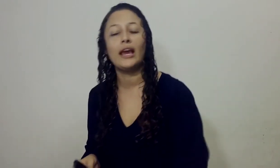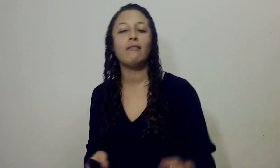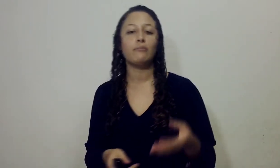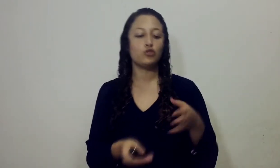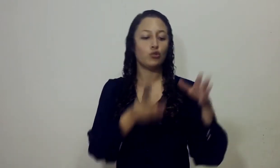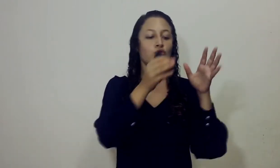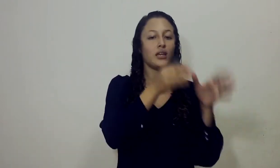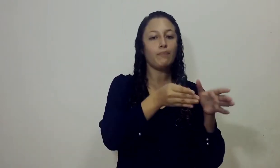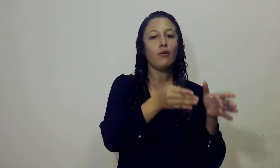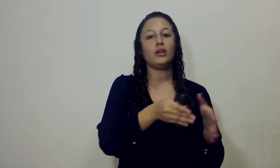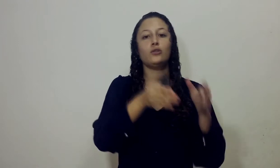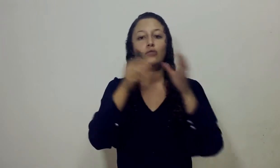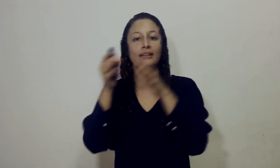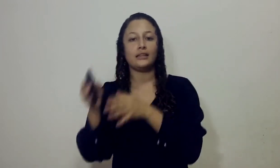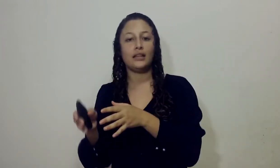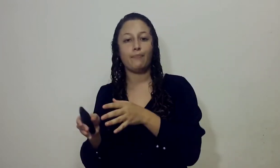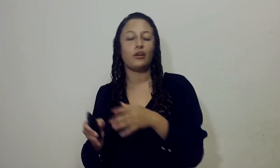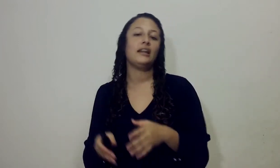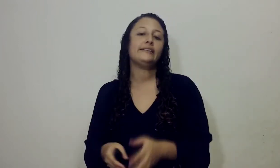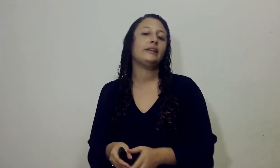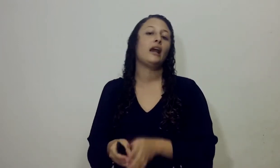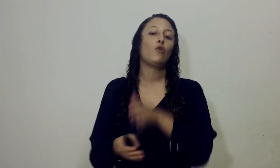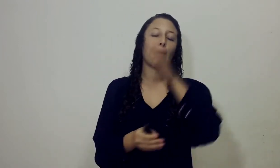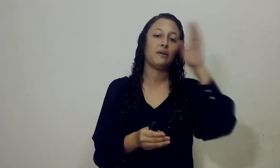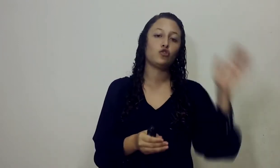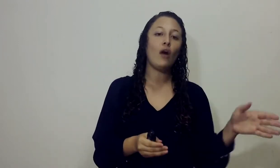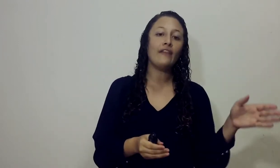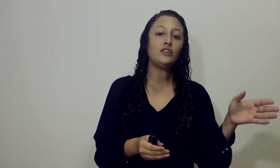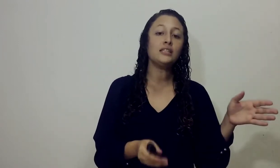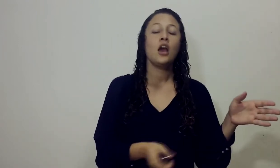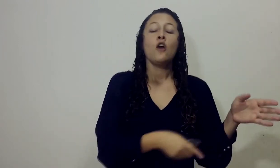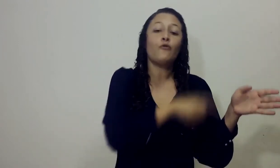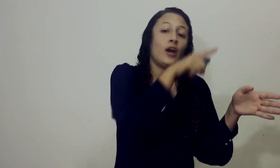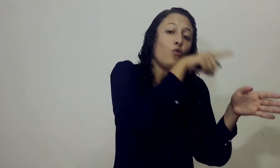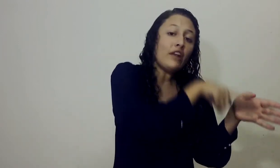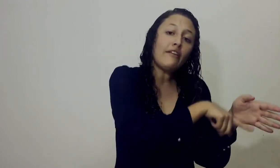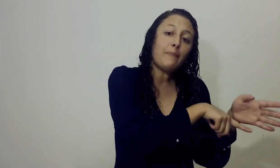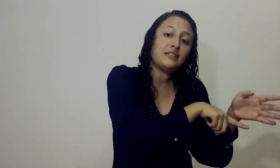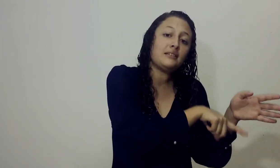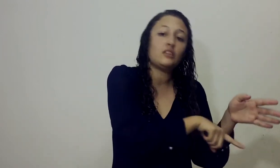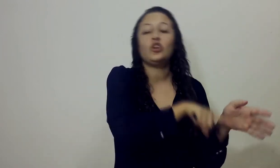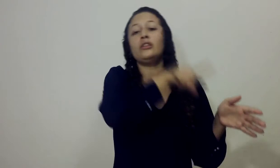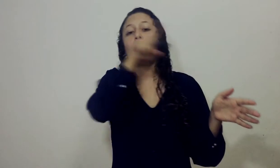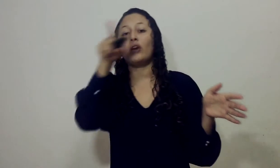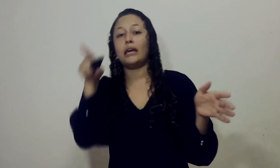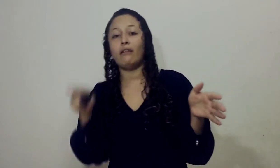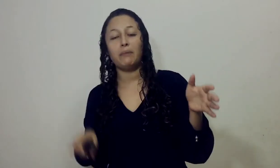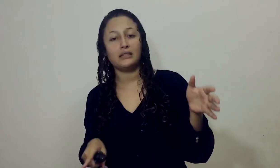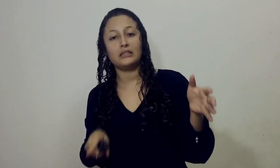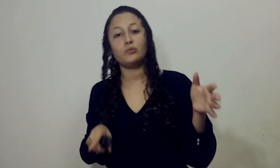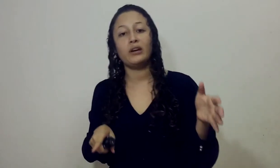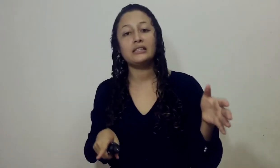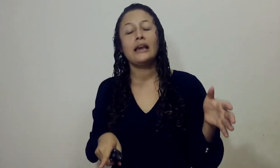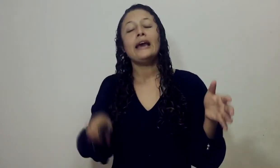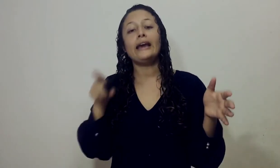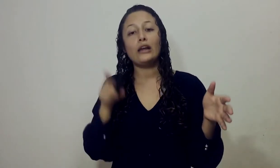tipología hablamos de un tipo y de un antitipo Quiere decir que lo que pasó antes Fue una representación de lo que iba a